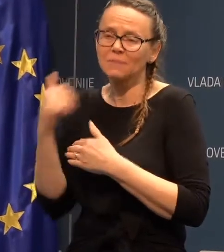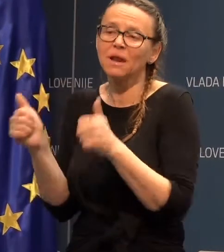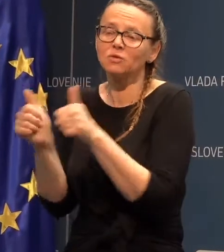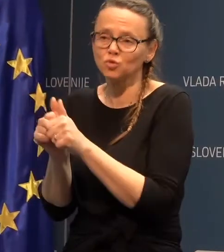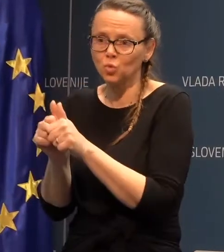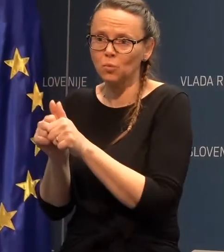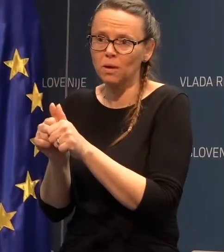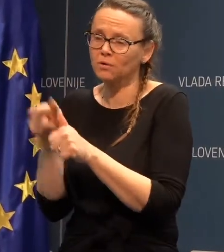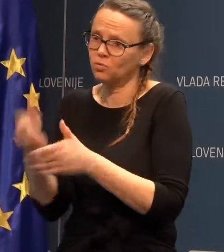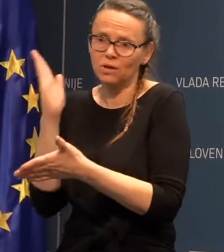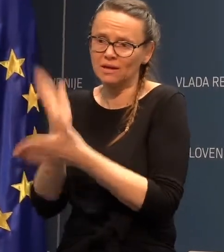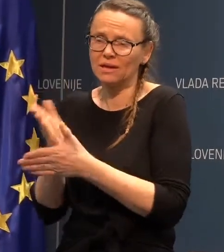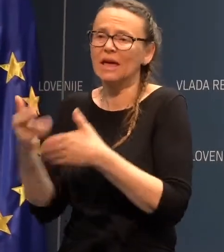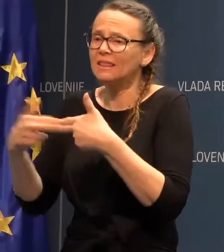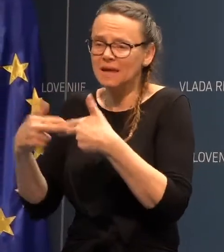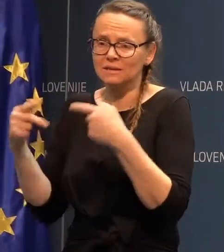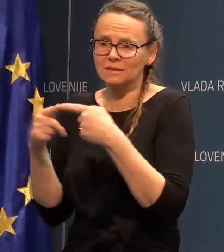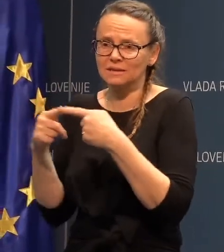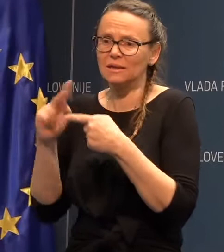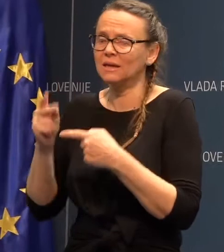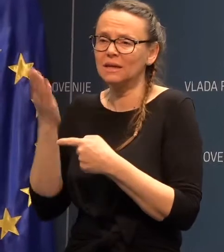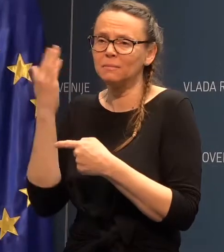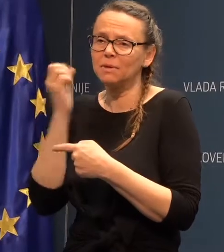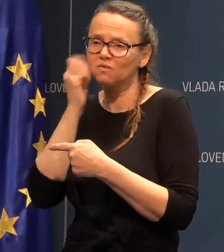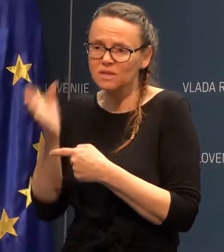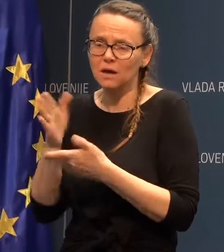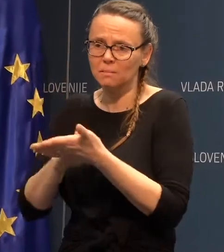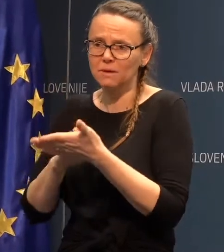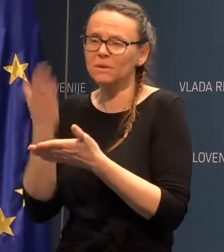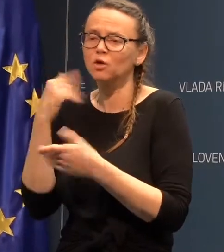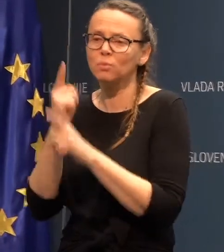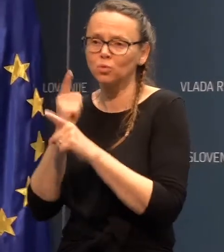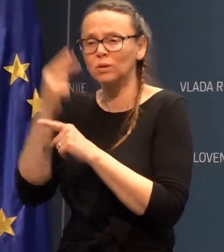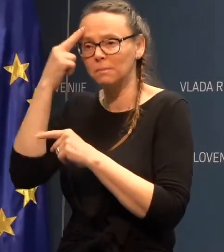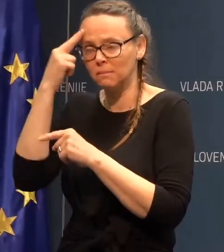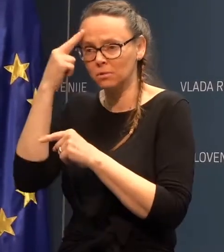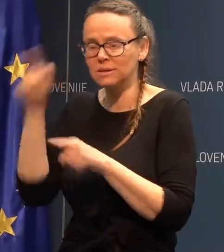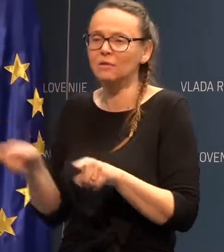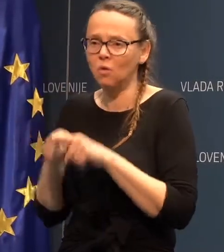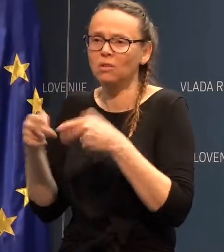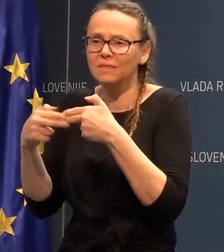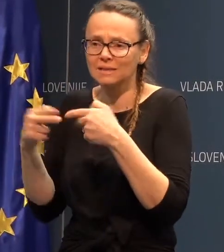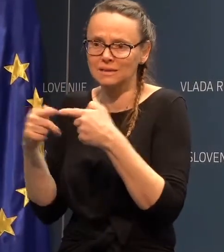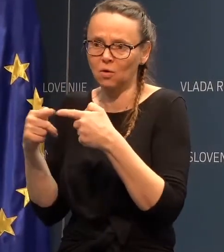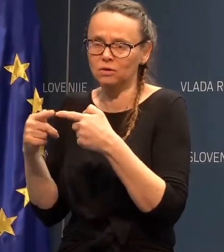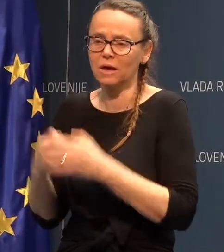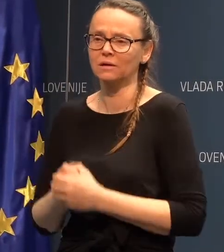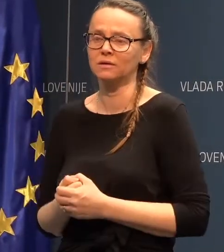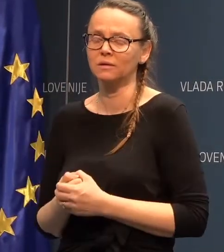skupaj, torej, neposreden tesni kontakt, ki je bil v vsakem primeru tudi bil prepoznan kot tesni kontakt.